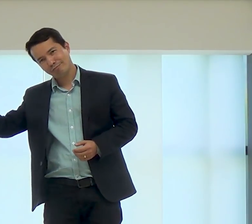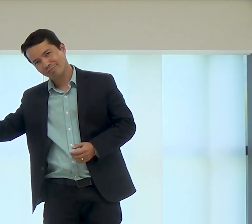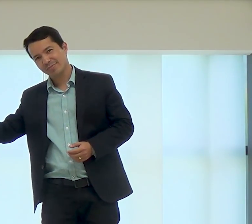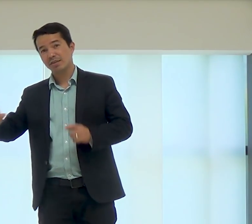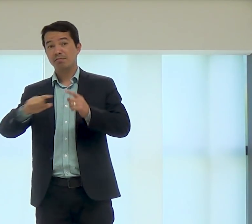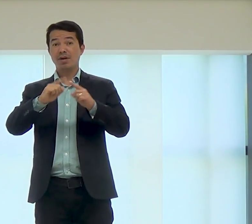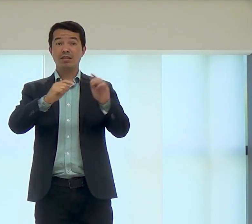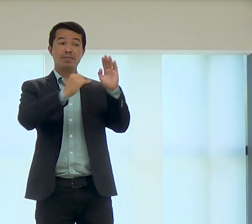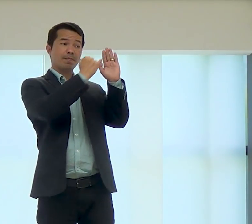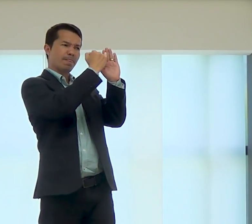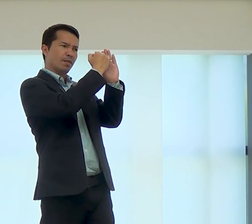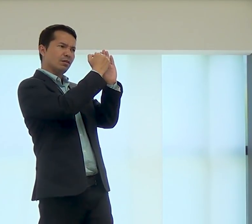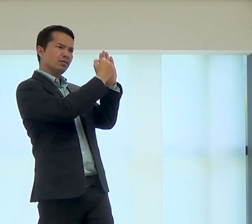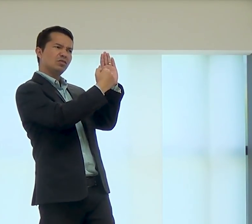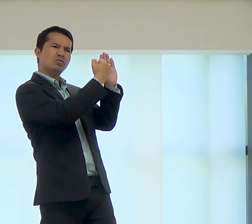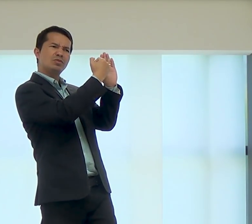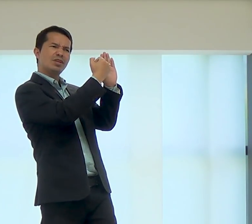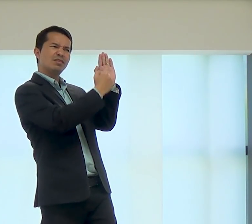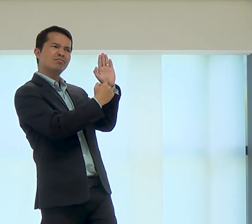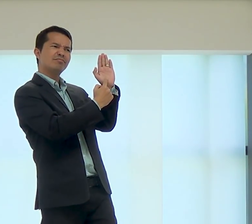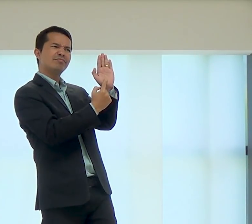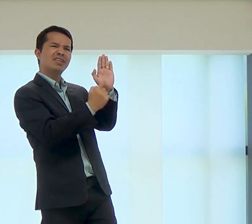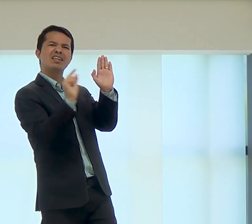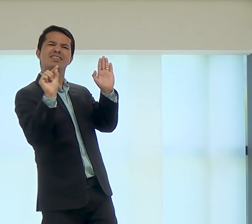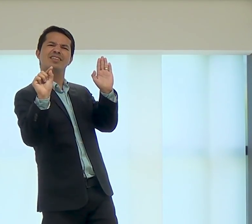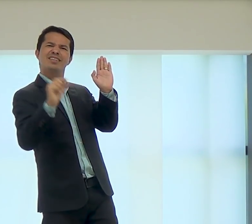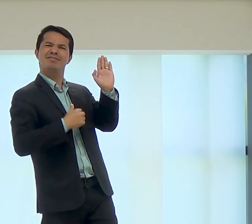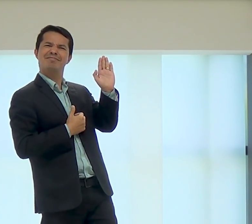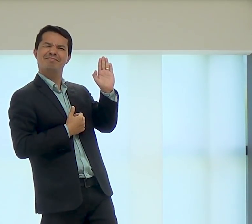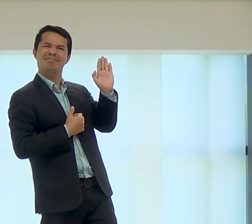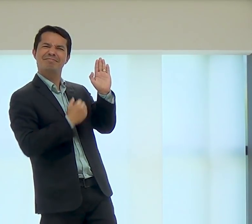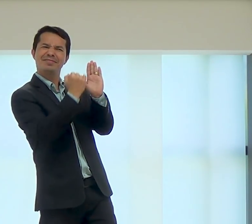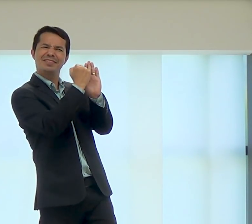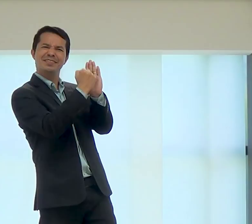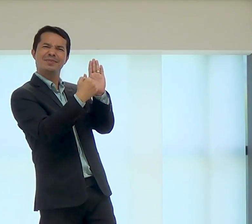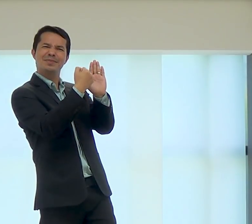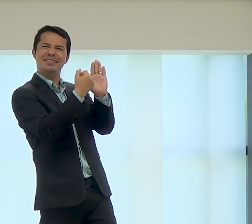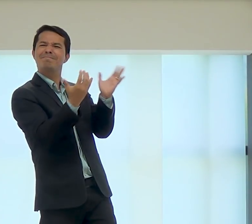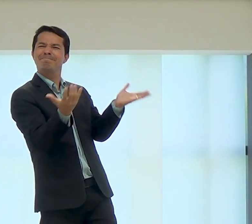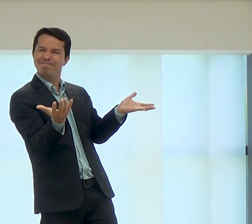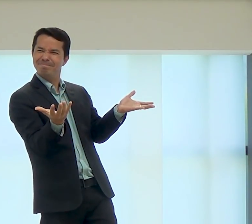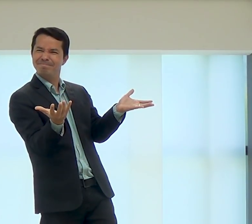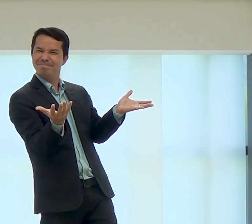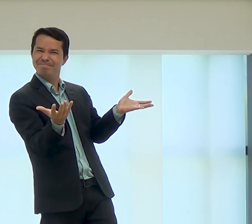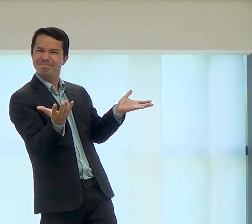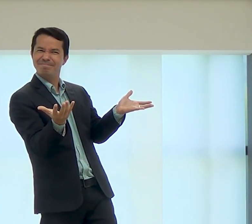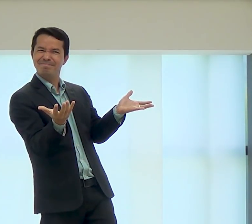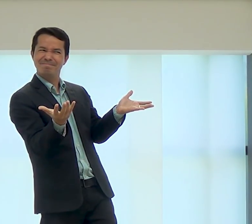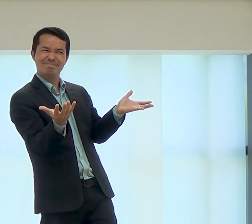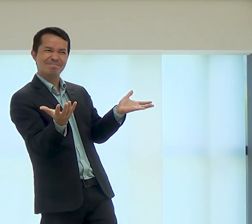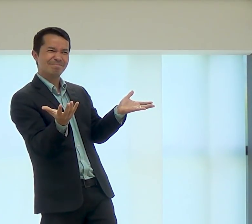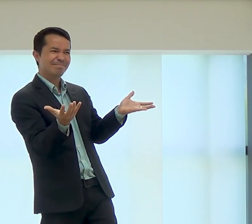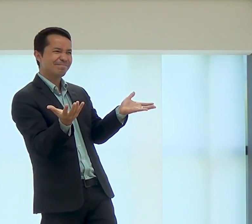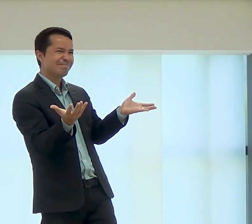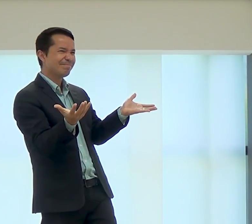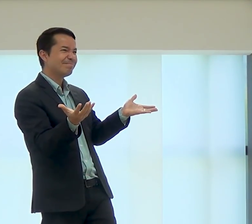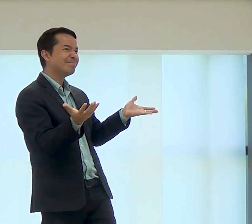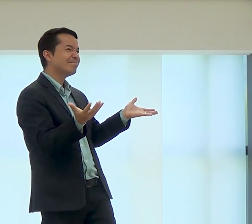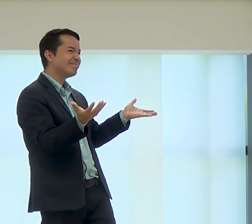Tem vários votos, mas esse José, com este sinal, quem é ele? De quem estamos falando?